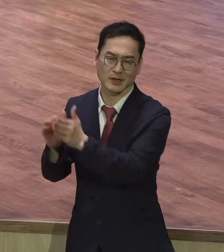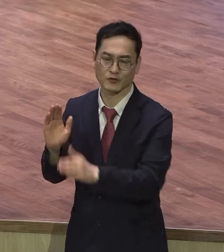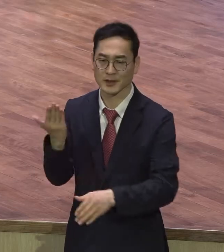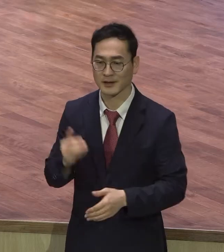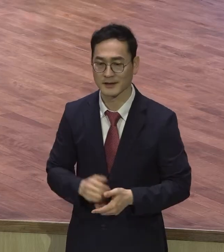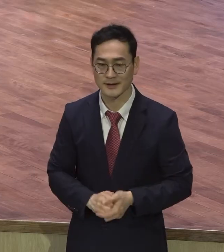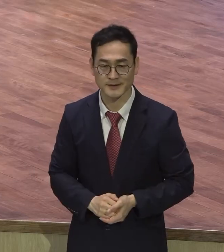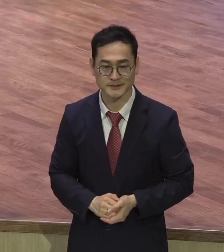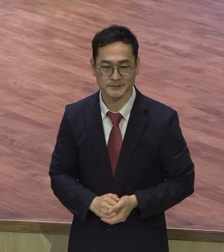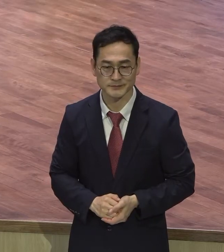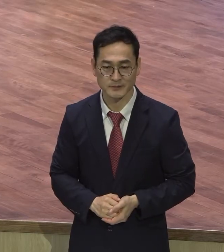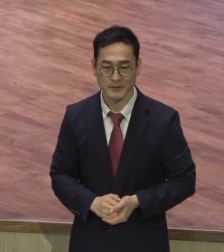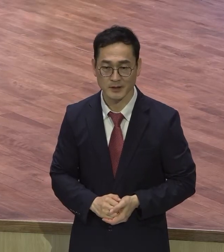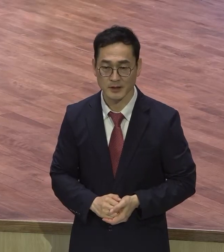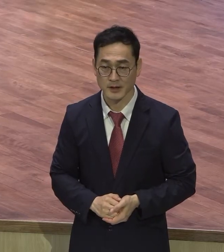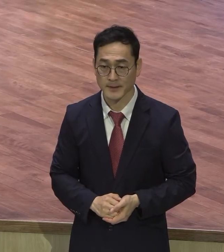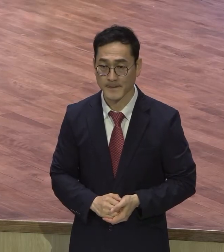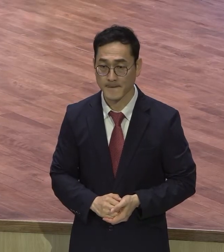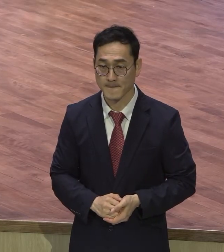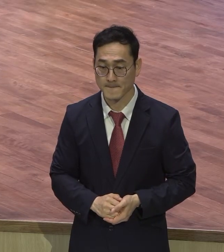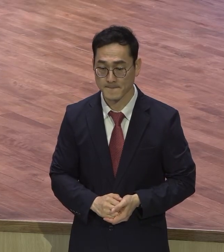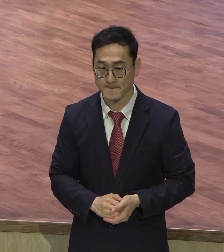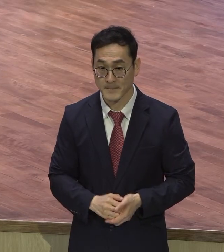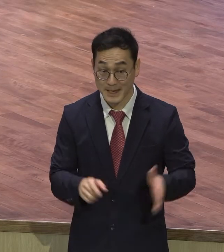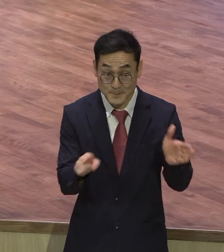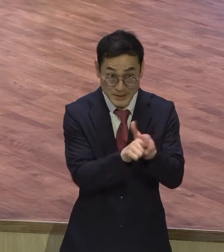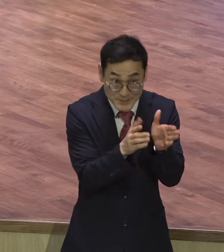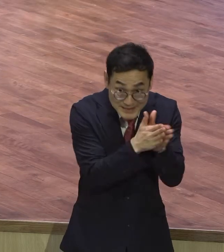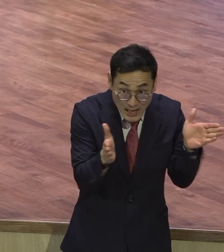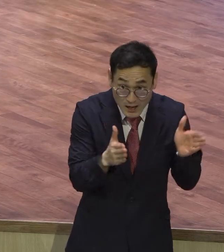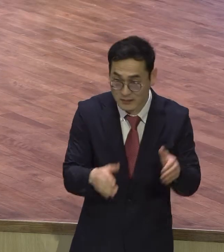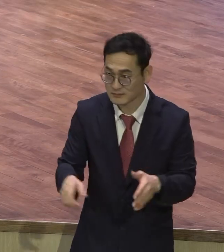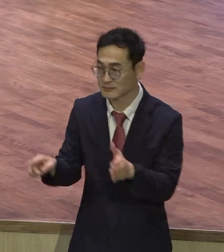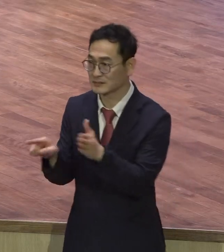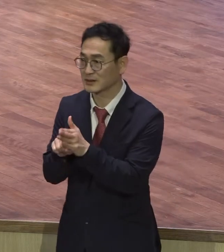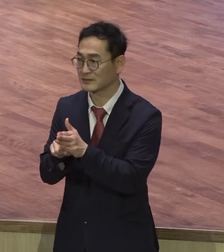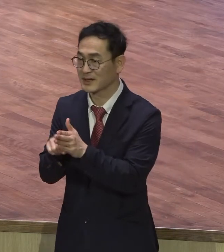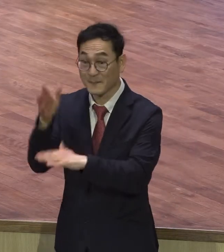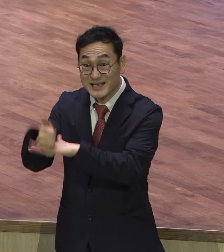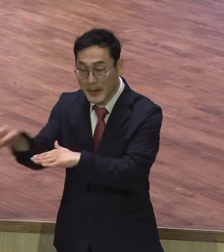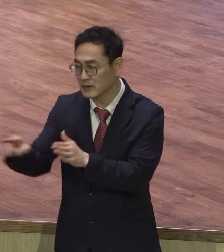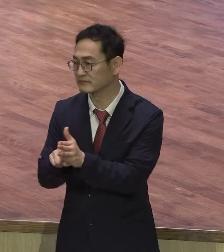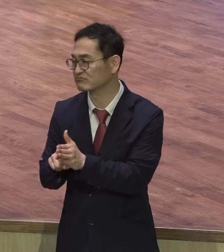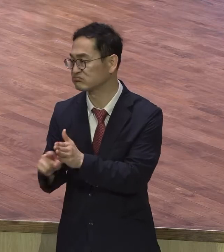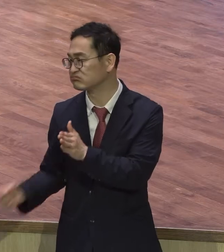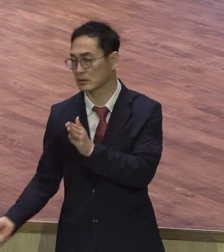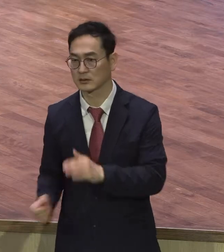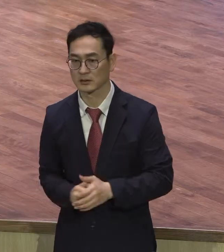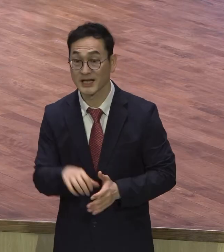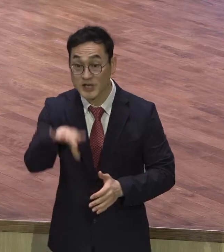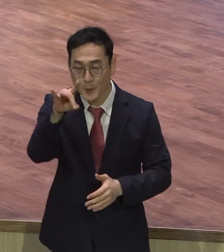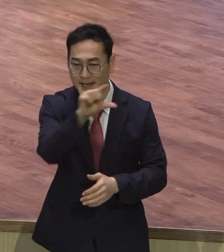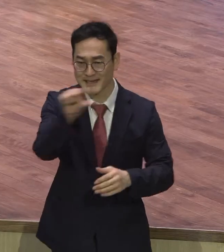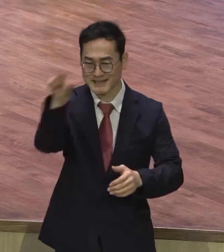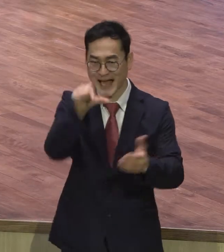믿음으로 시작해서 불신하고 끝나. 이런 말이 있어요. 신학교 갈 때는 목사로 들어가. 목사 같은